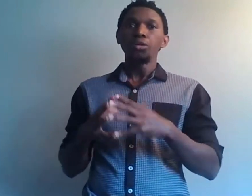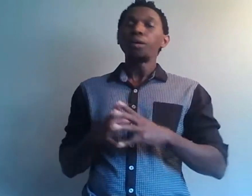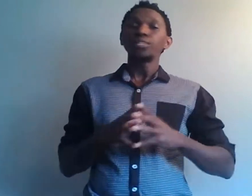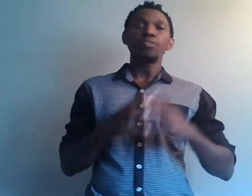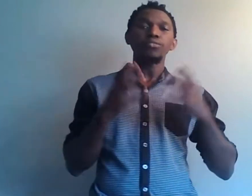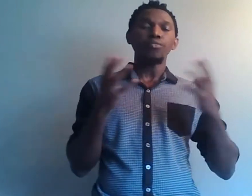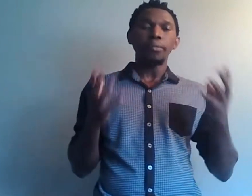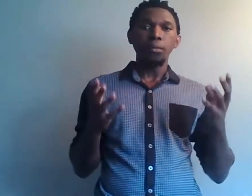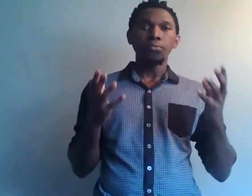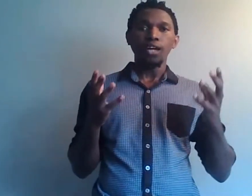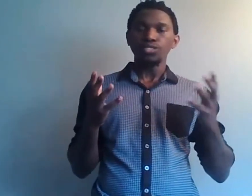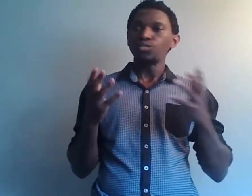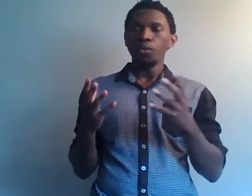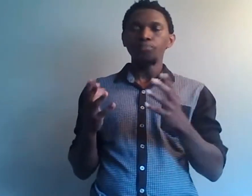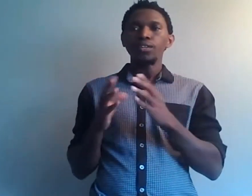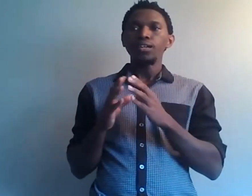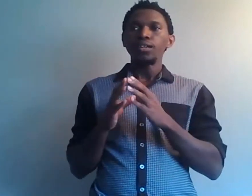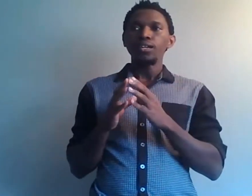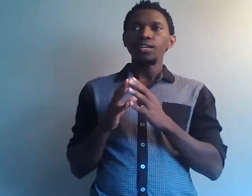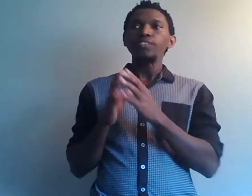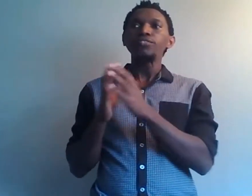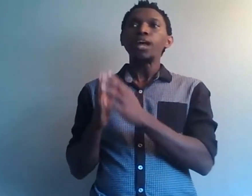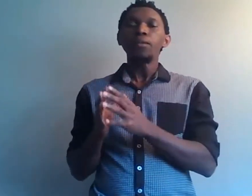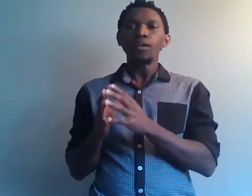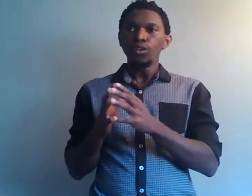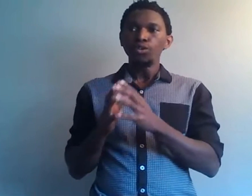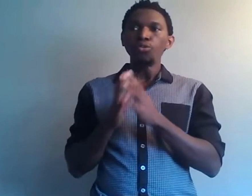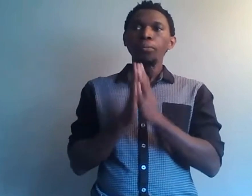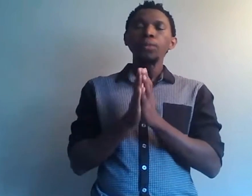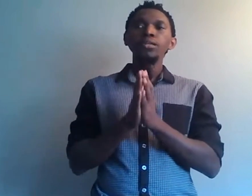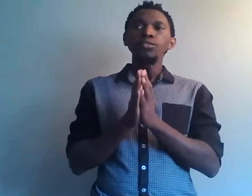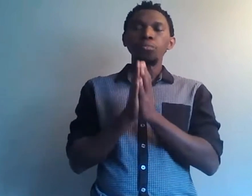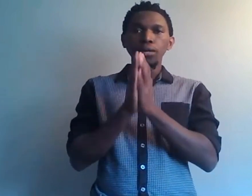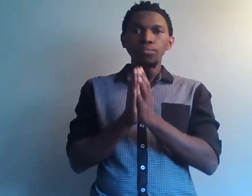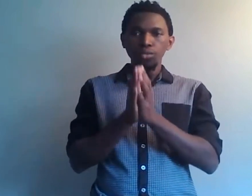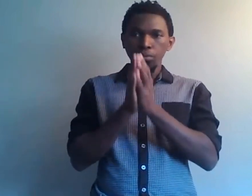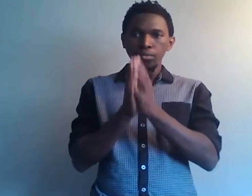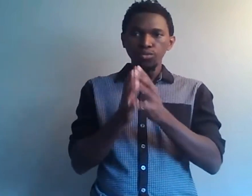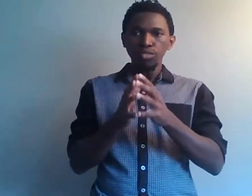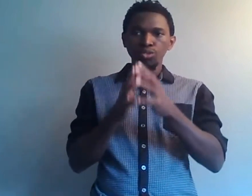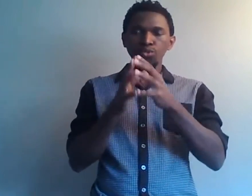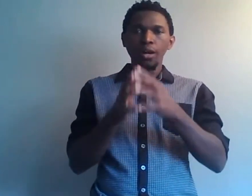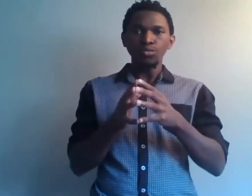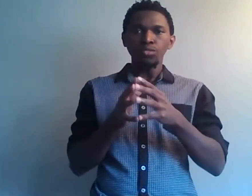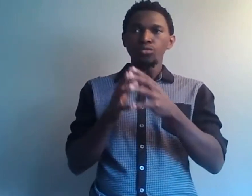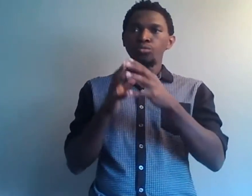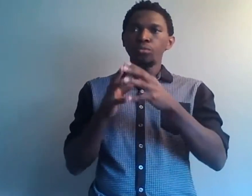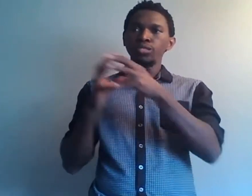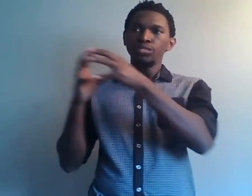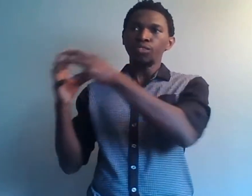non, moi je ne pas ça pour l'argent. Non, évidemment, le premier souci que tu dois résoudre,'est le premier, j'ai envie